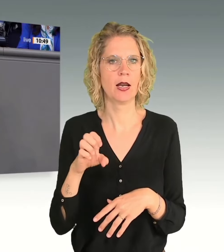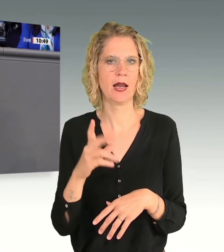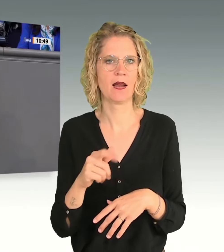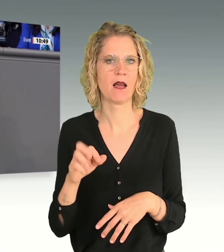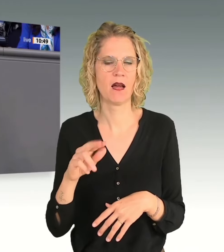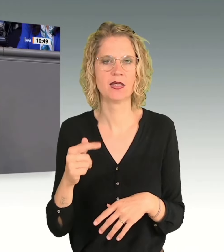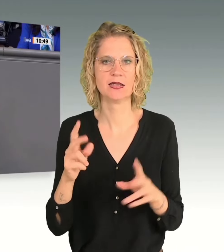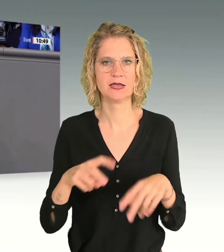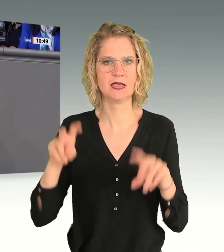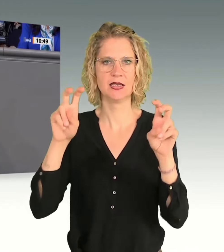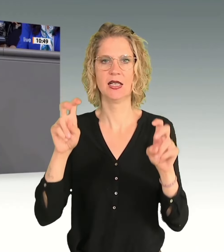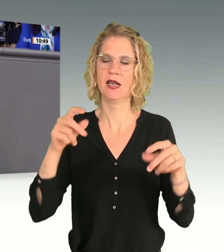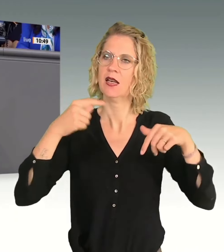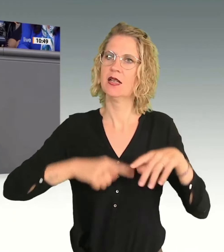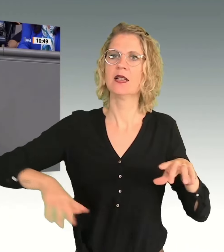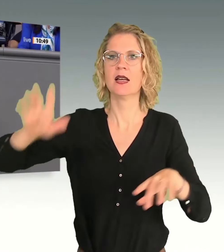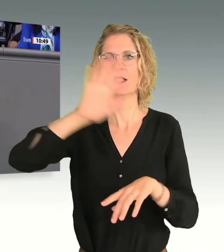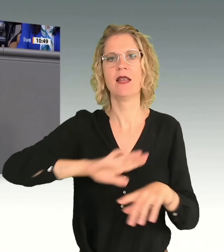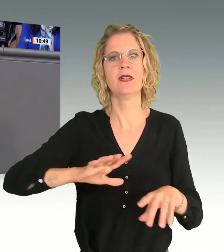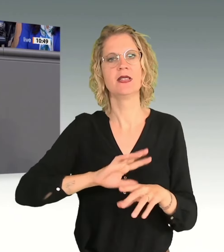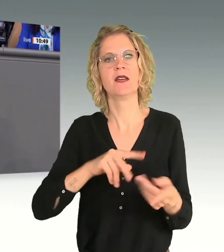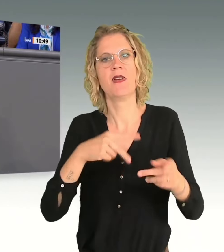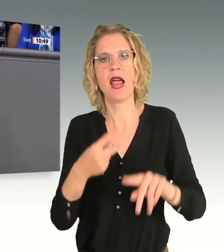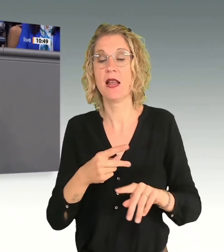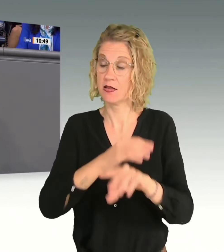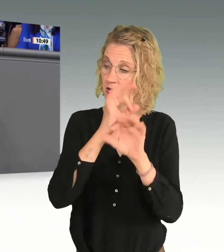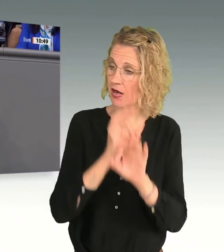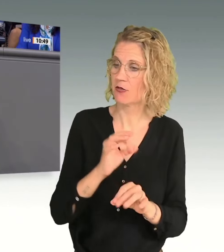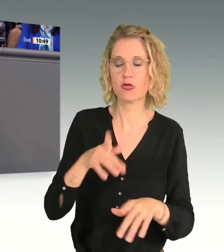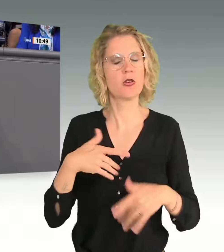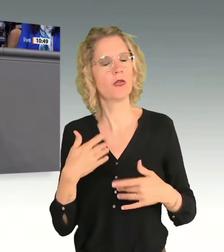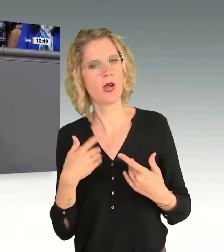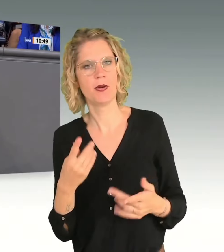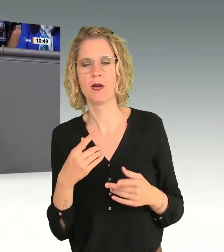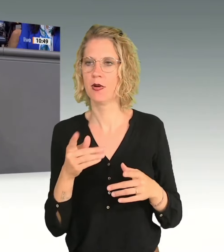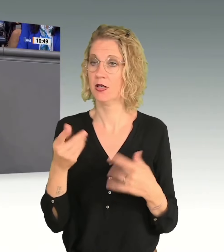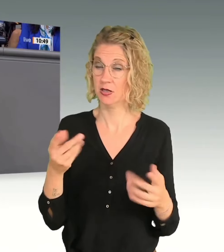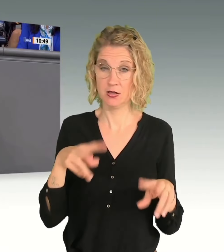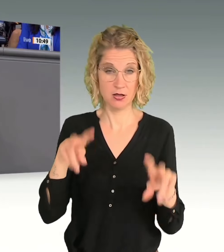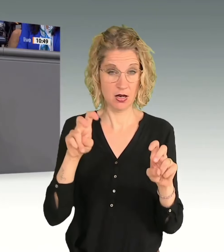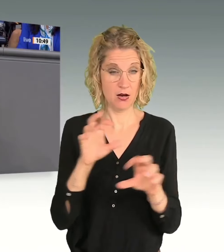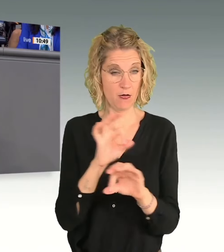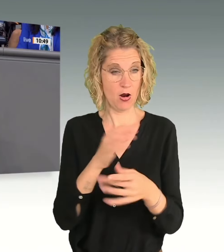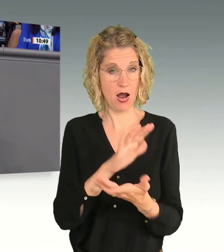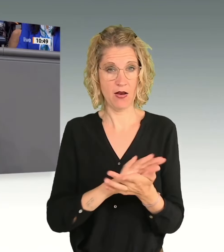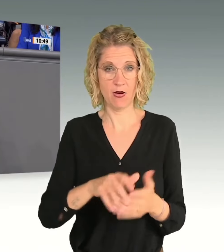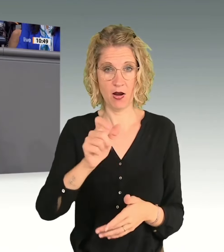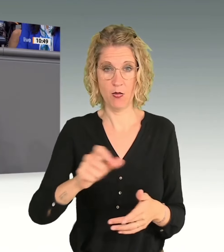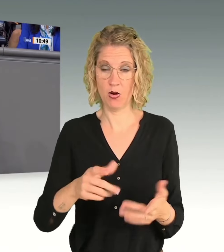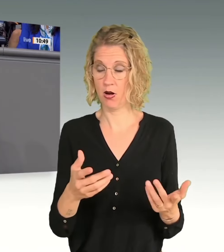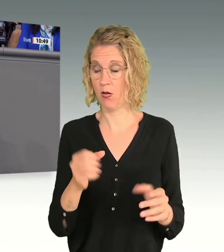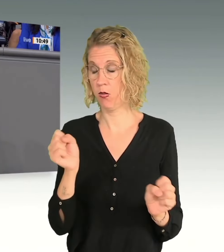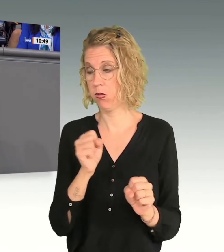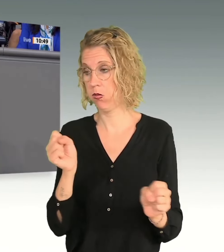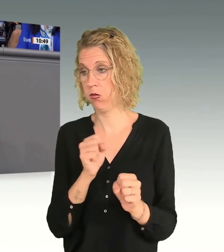drastisch, und ich freue mich darauf. Immer wieder ein Schlag ins Gesicht der einfachen Bürger. Dieses Zitat, da ist mir das zusammengeflickte